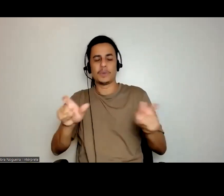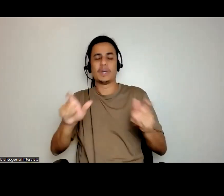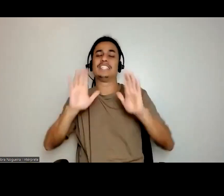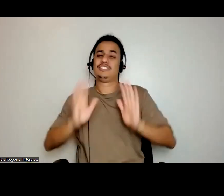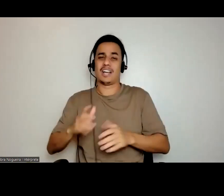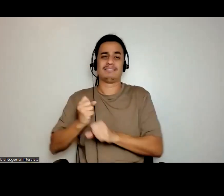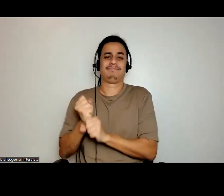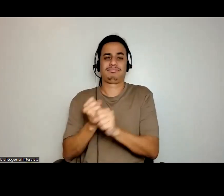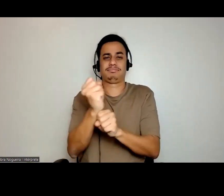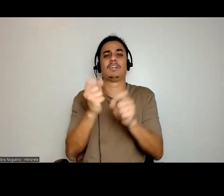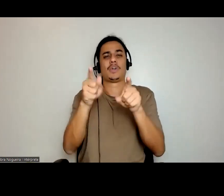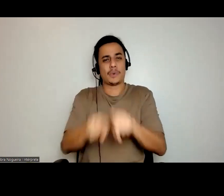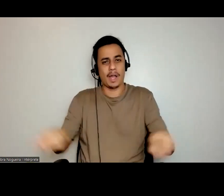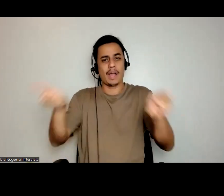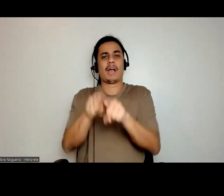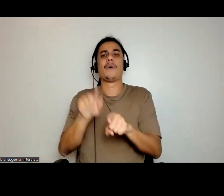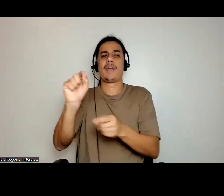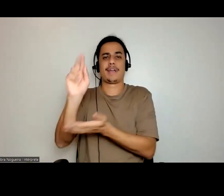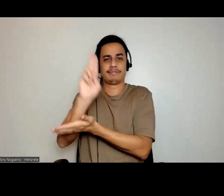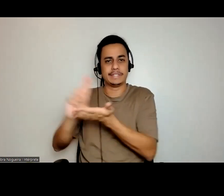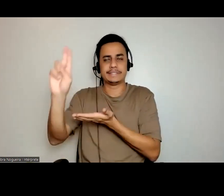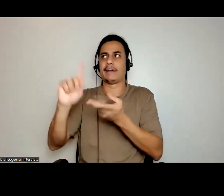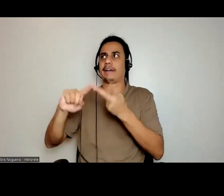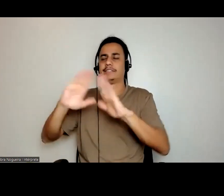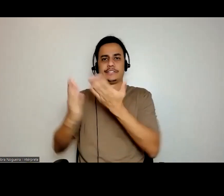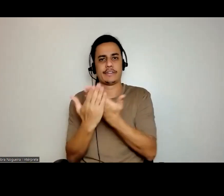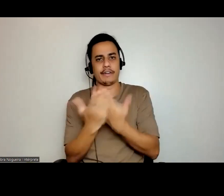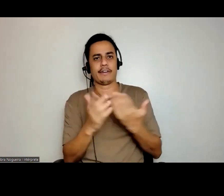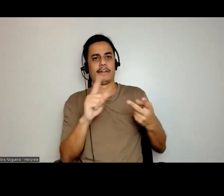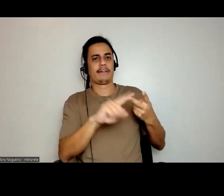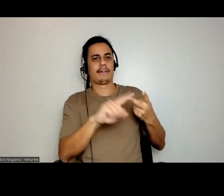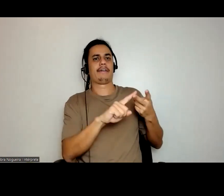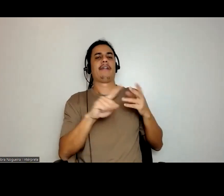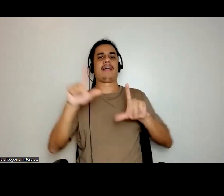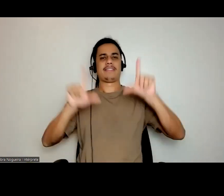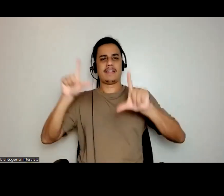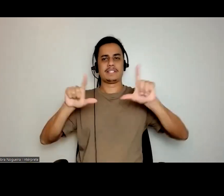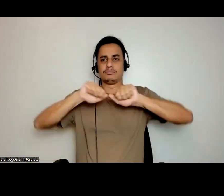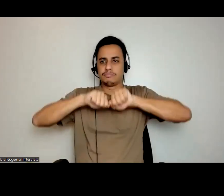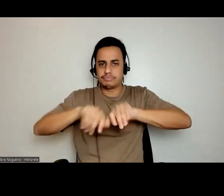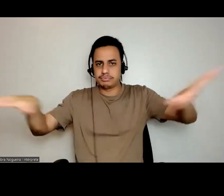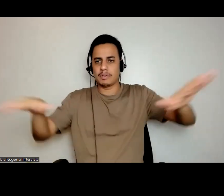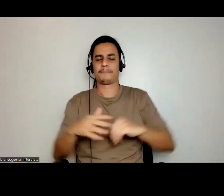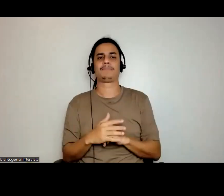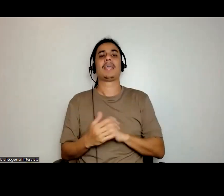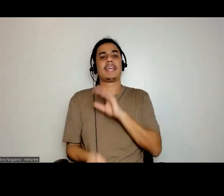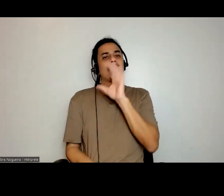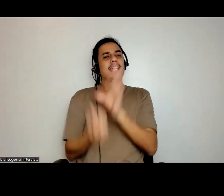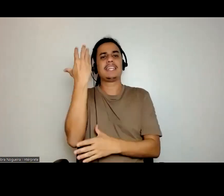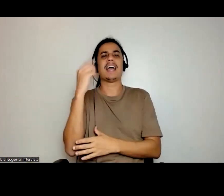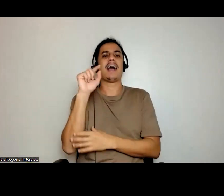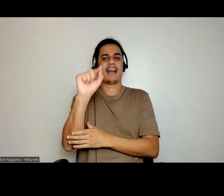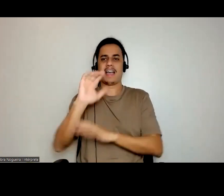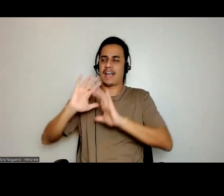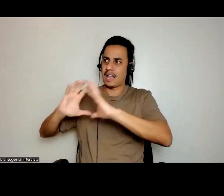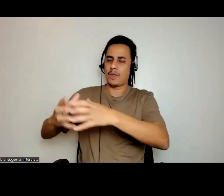pesquisa, pelos meios de comunicação, a importância de sua desconstrução e da construção de representações dignificadas